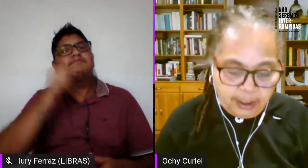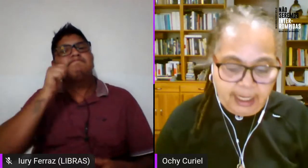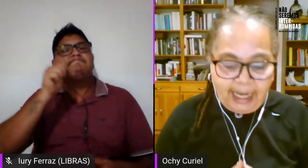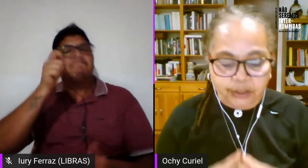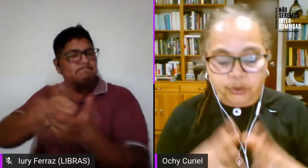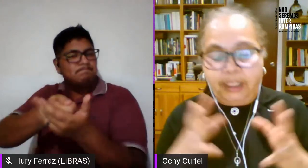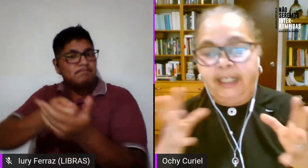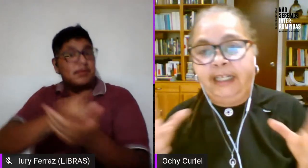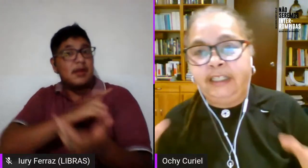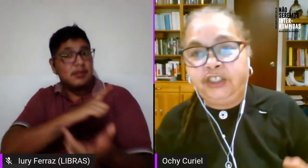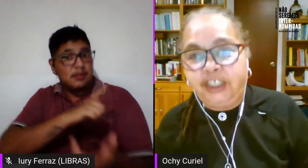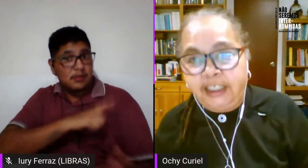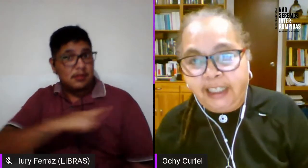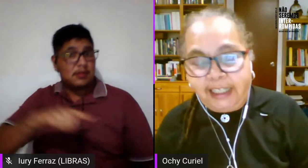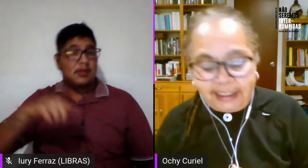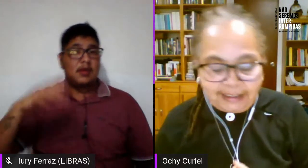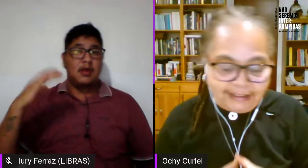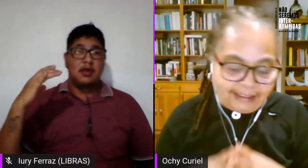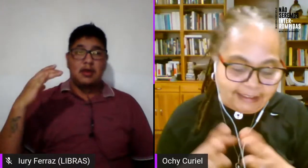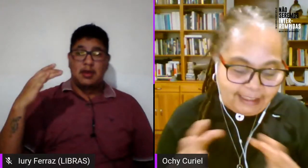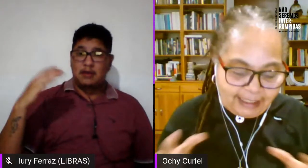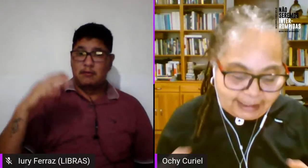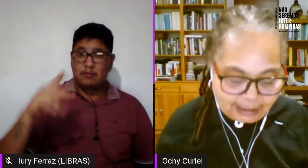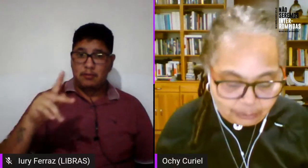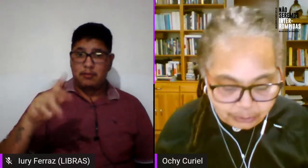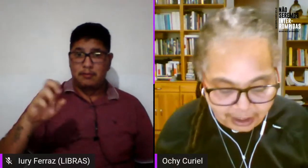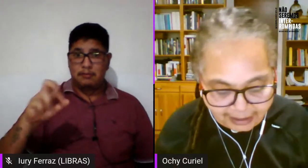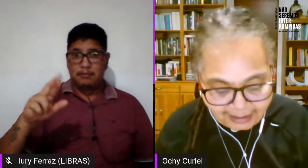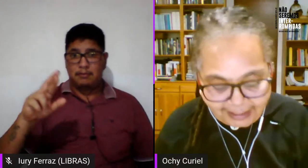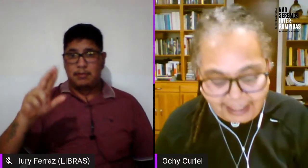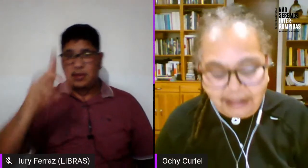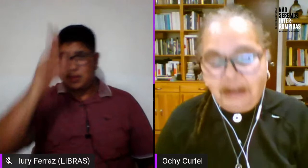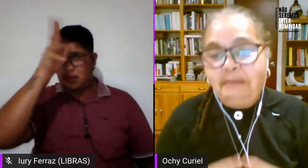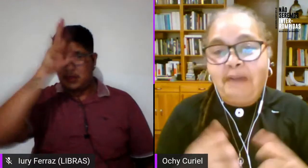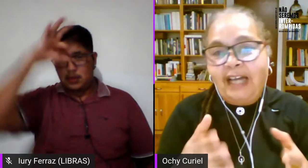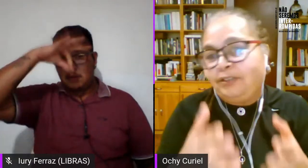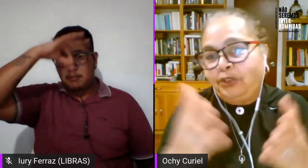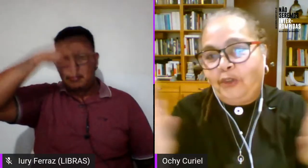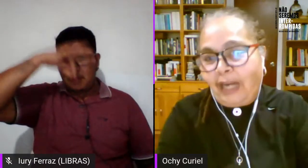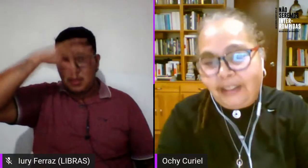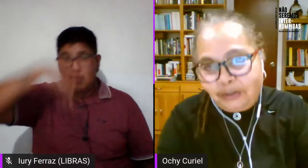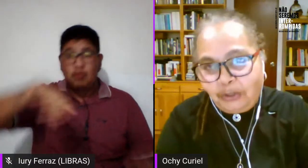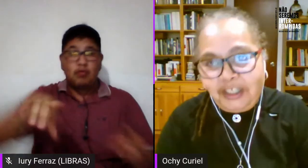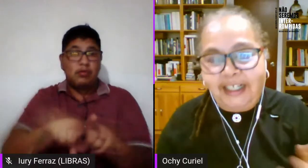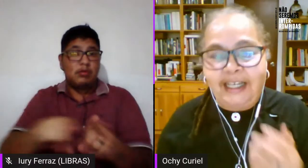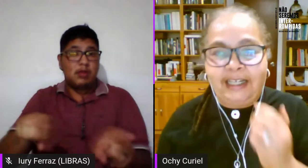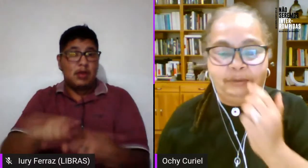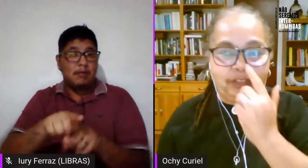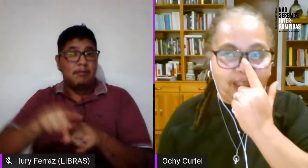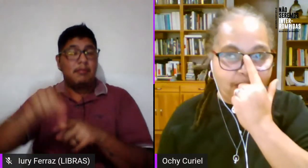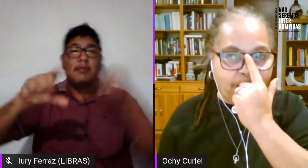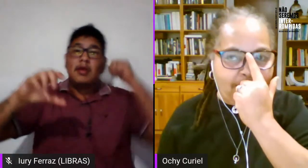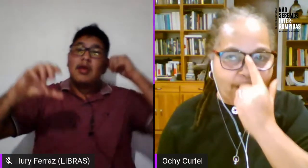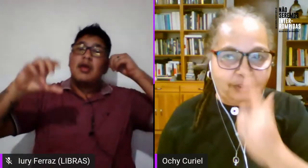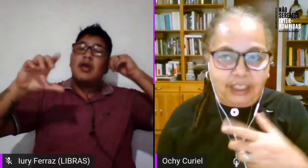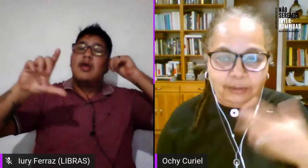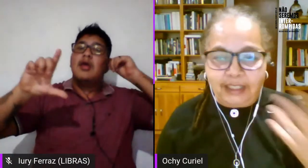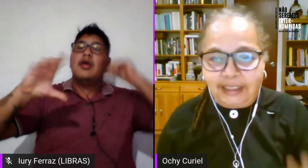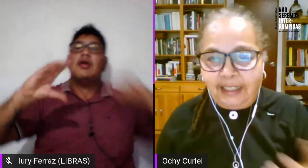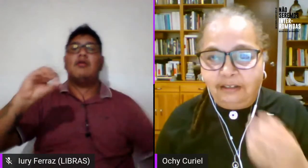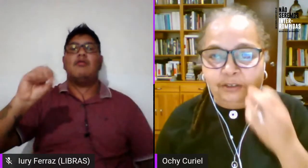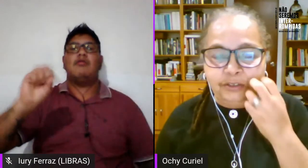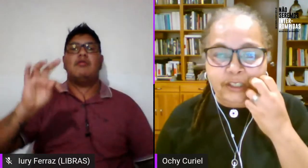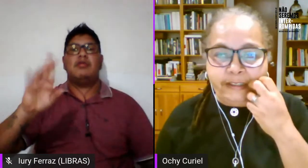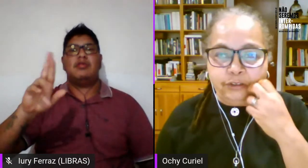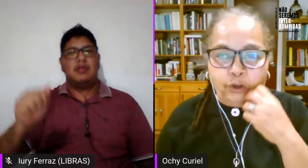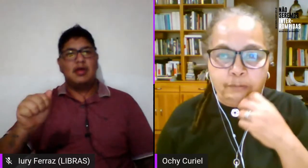Perú Ayukelena en Chile Las Entendidas en Costa Rica más toda la historia que ya ustedes escucharon desde